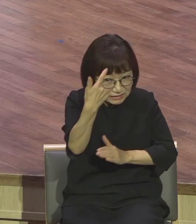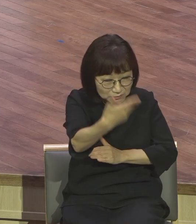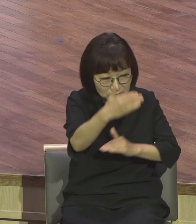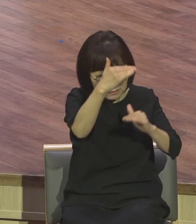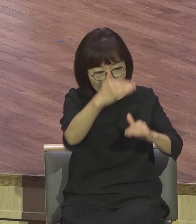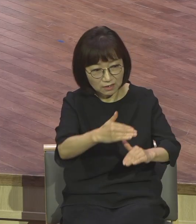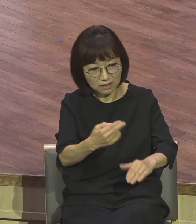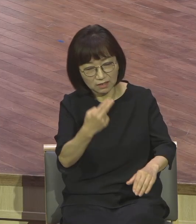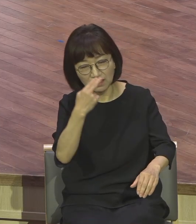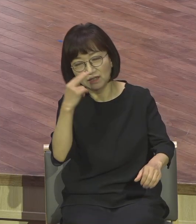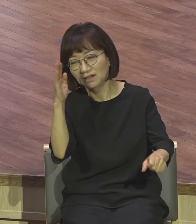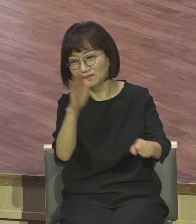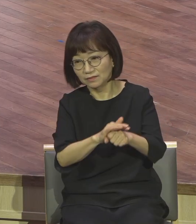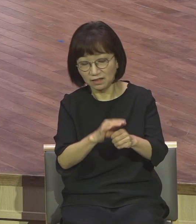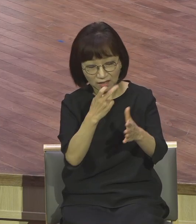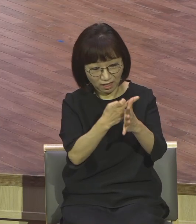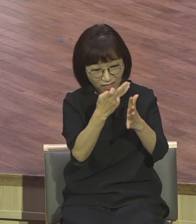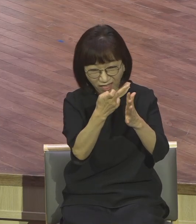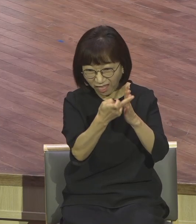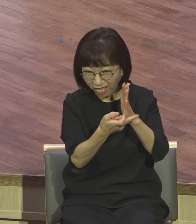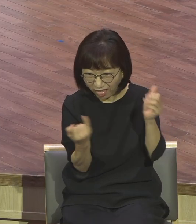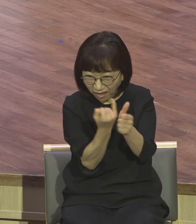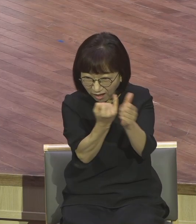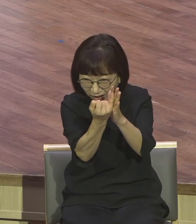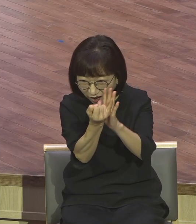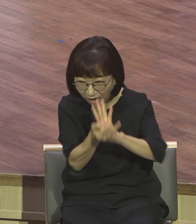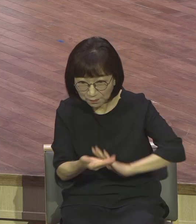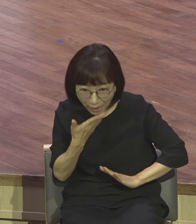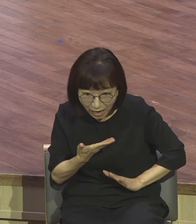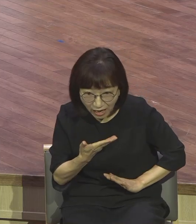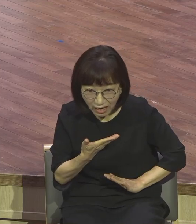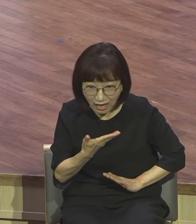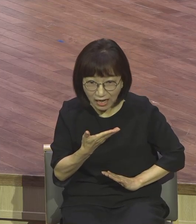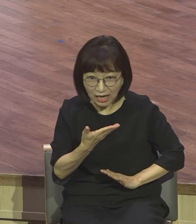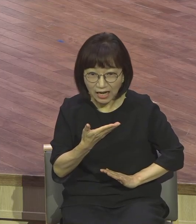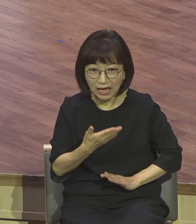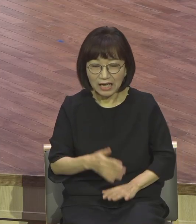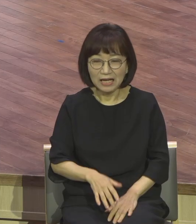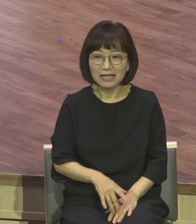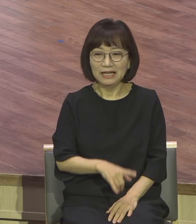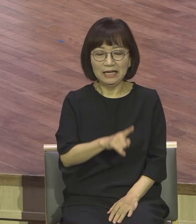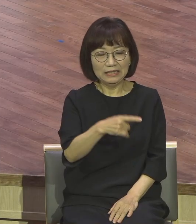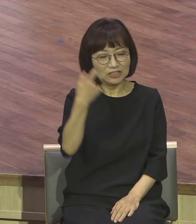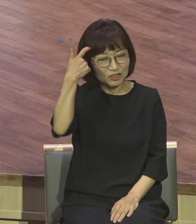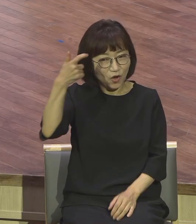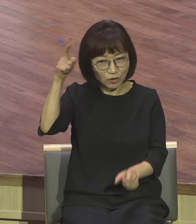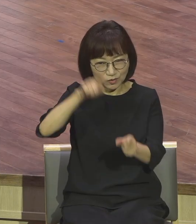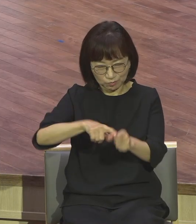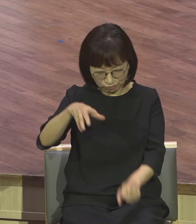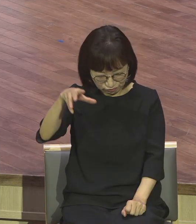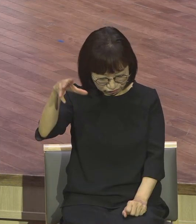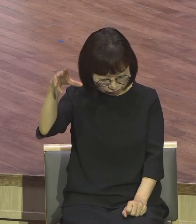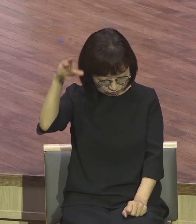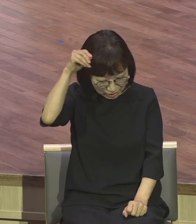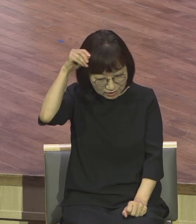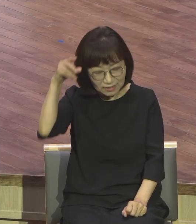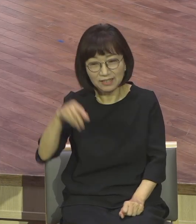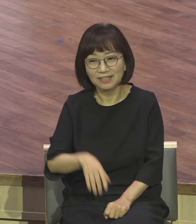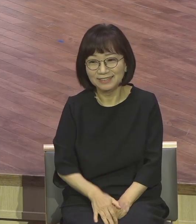영적 무지합니다. 영적으로 무지하니까. 자기들이 심각하게 말하지만은 무지해요. 이들도 하나를 믿는다